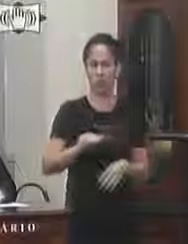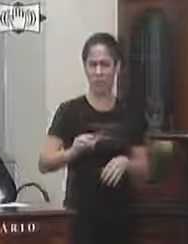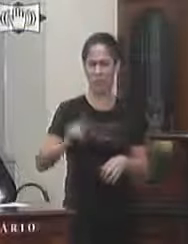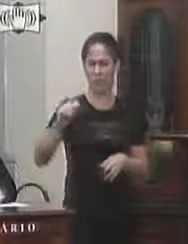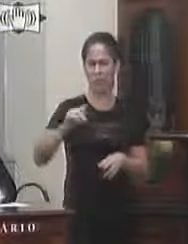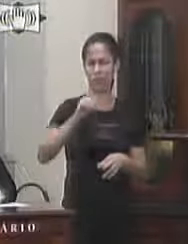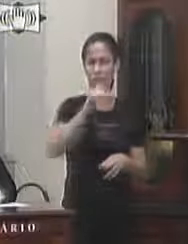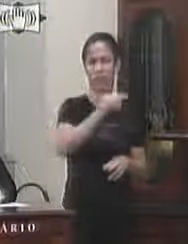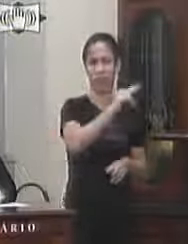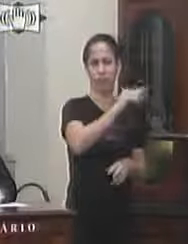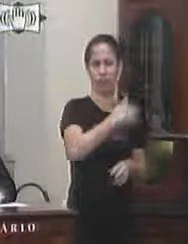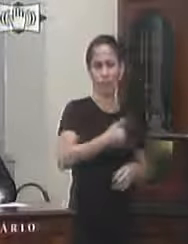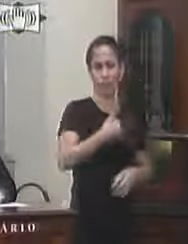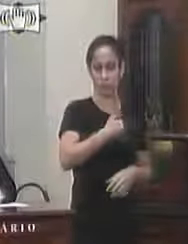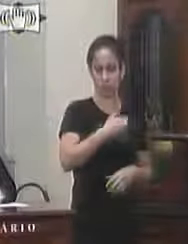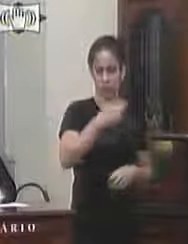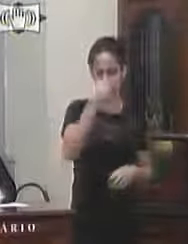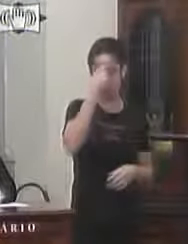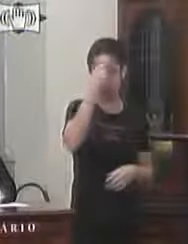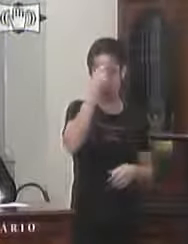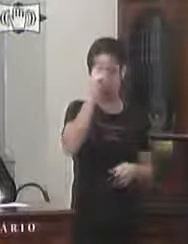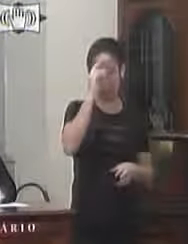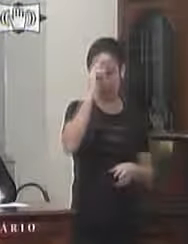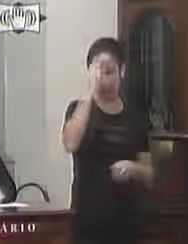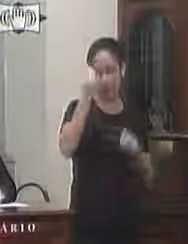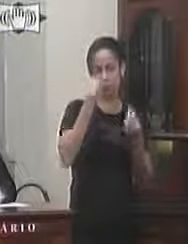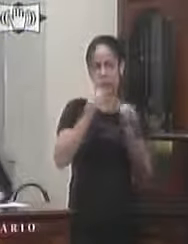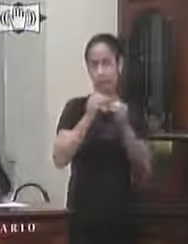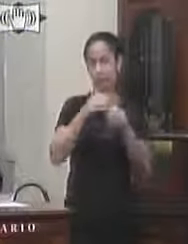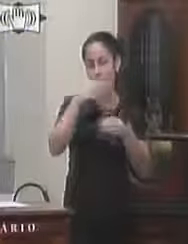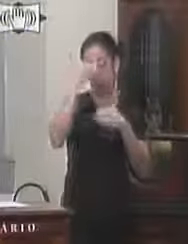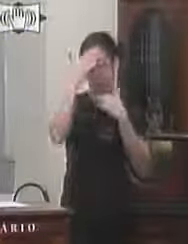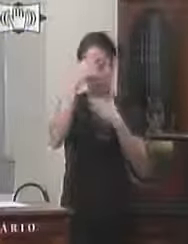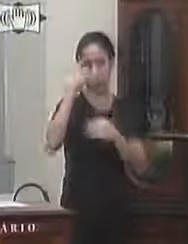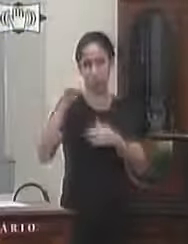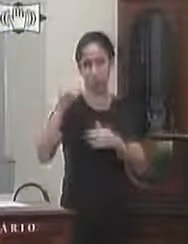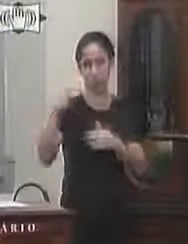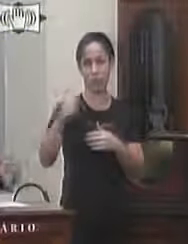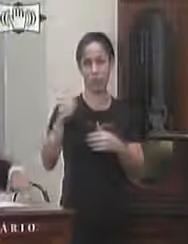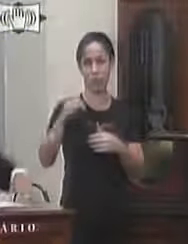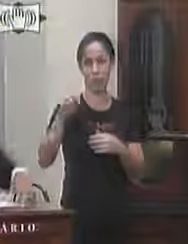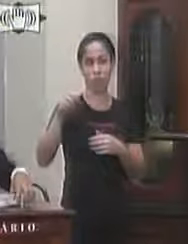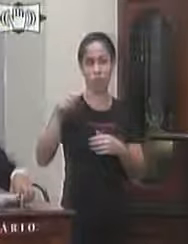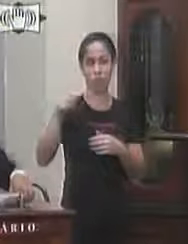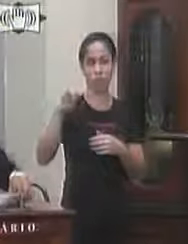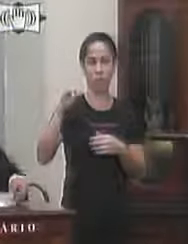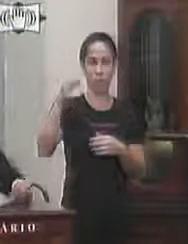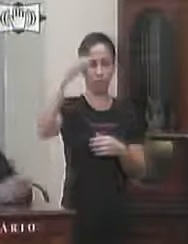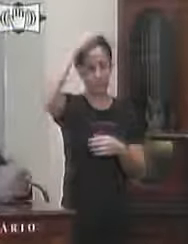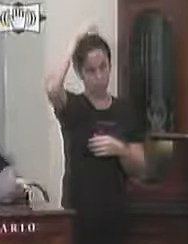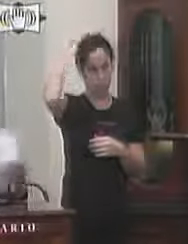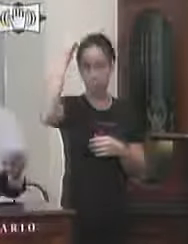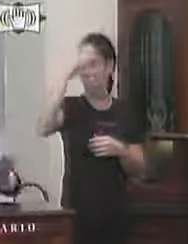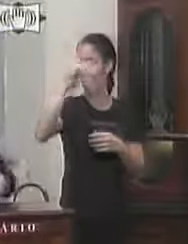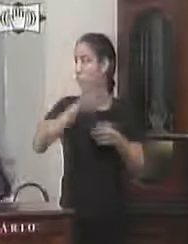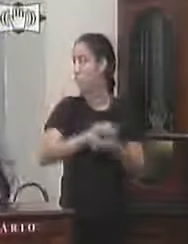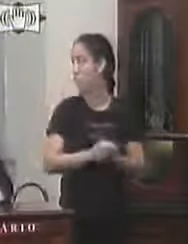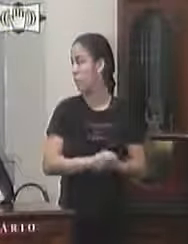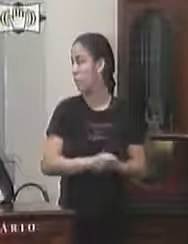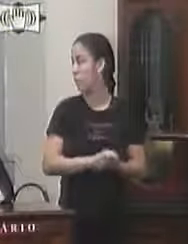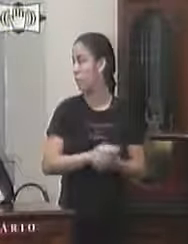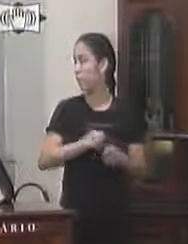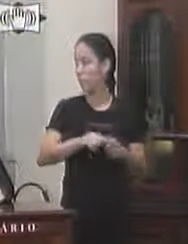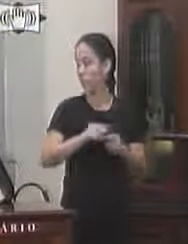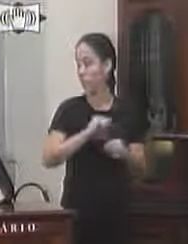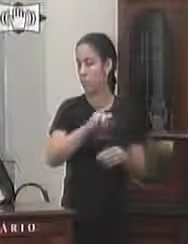contribuirá com bem-estar físico e mental melhorando a colher de vida dos munícipes sala de sessões 2 de agosto vereador Marcelo de Santa Isabel e